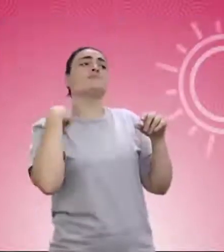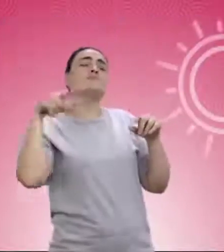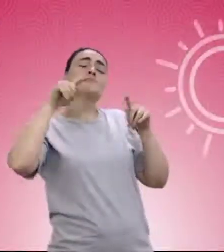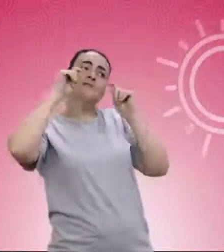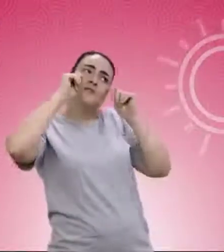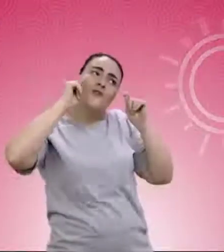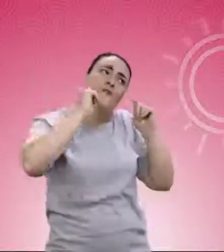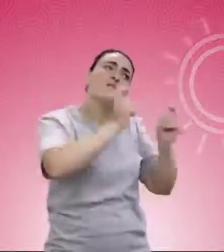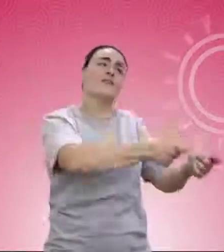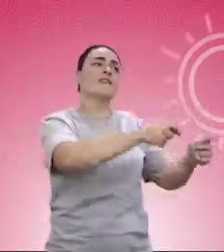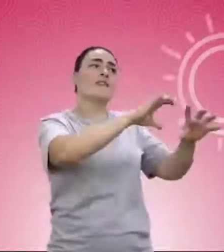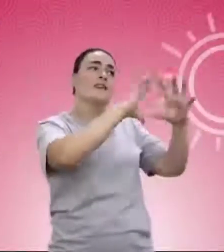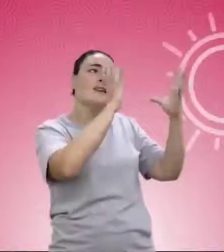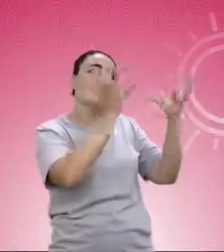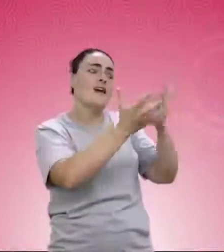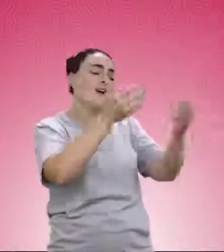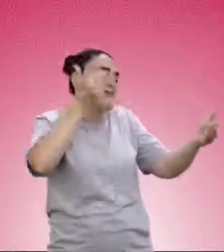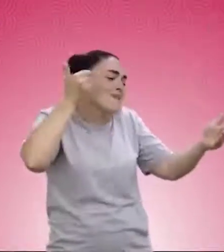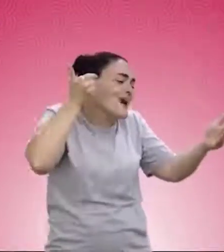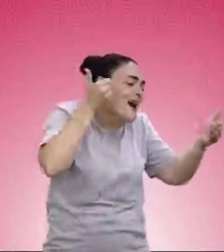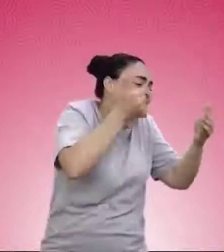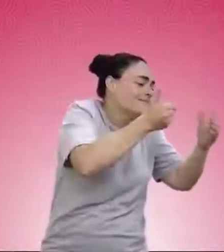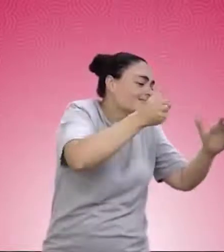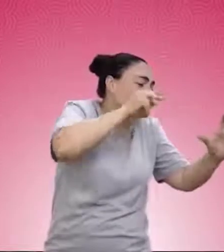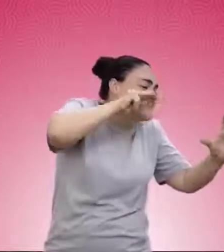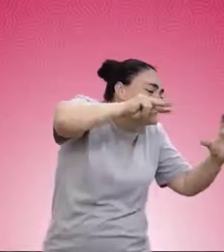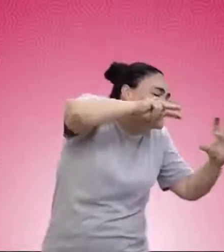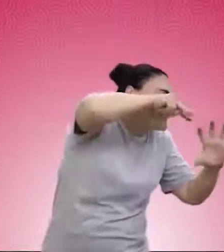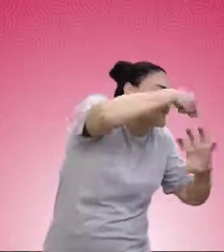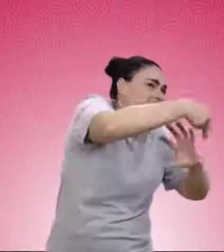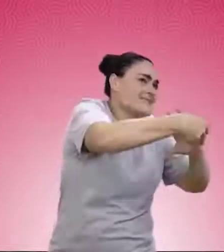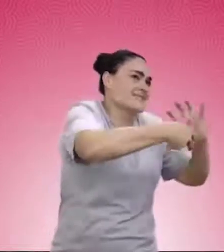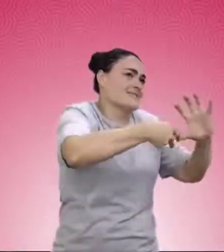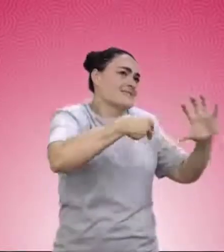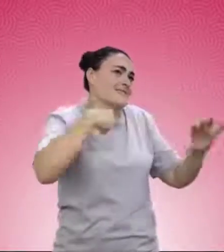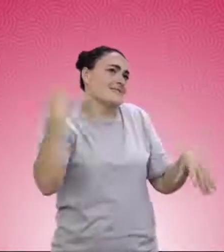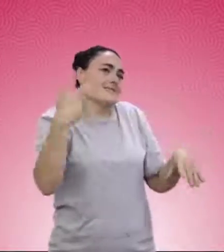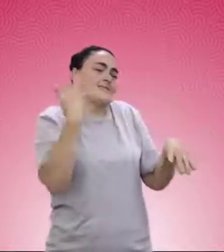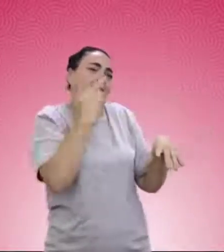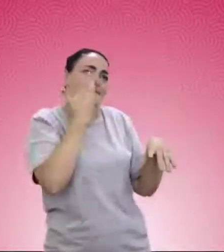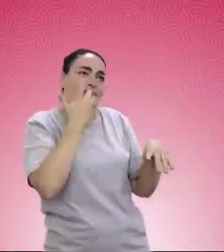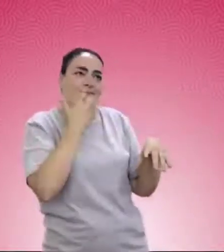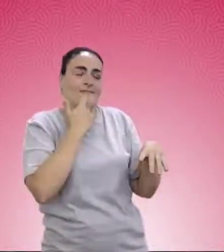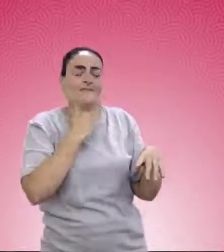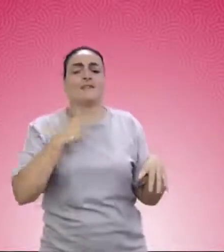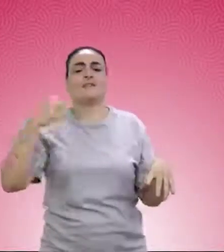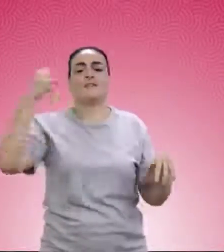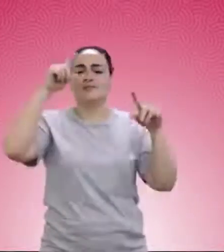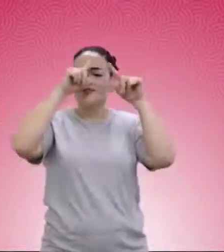Van y le piden que querían llegar a la tierra, querían ir a la tierra. Entonces